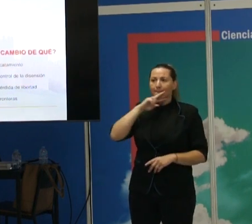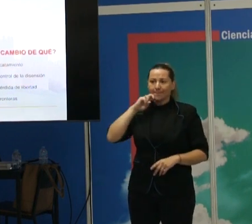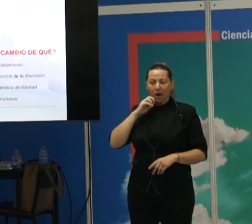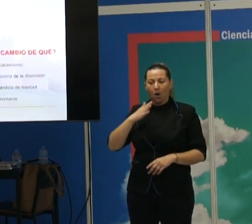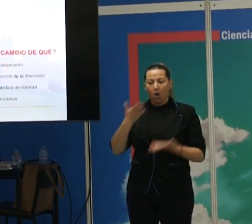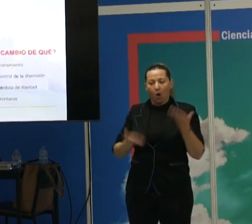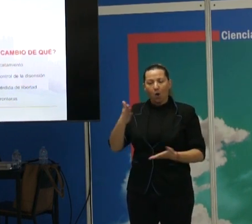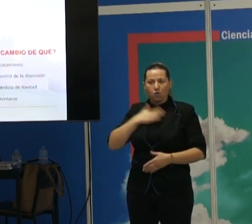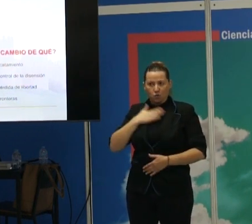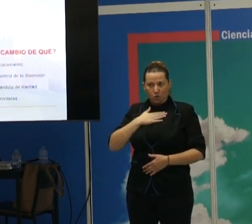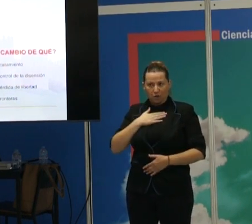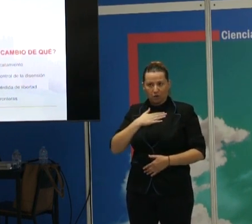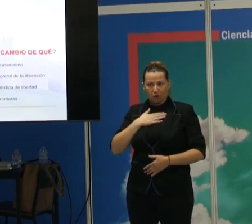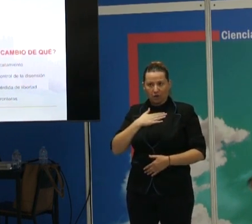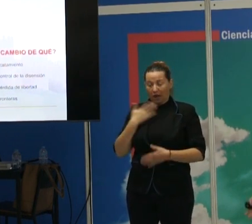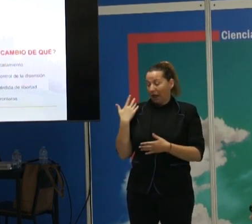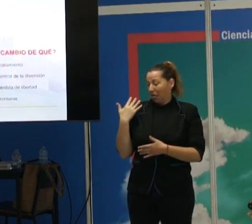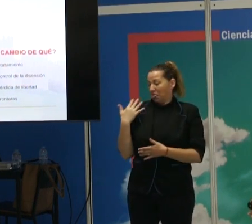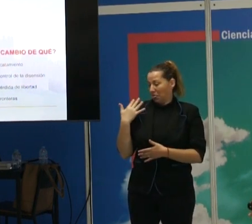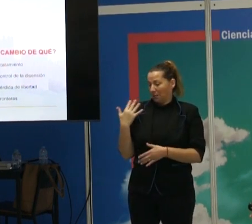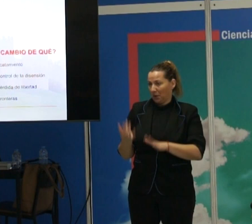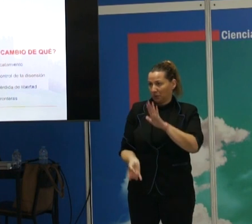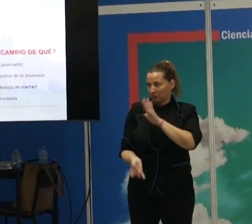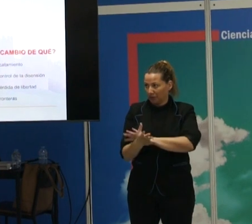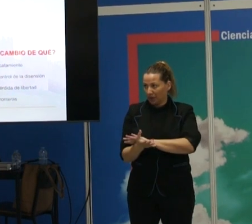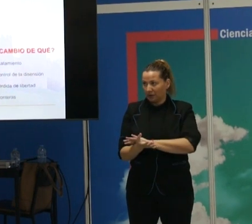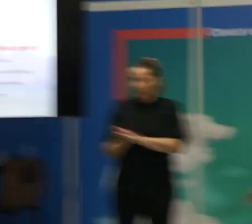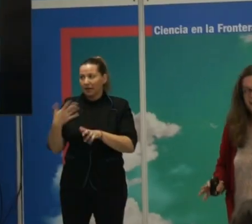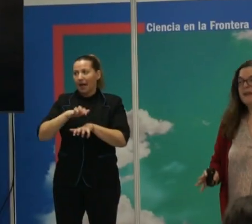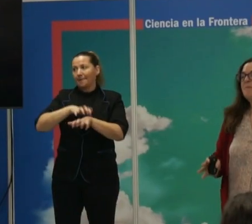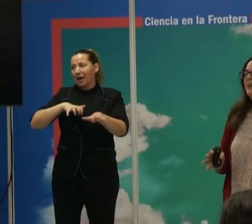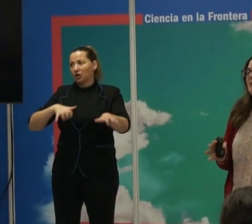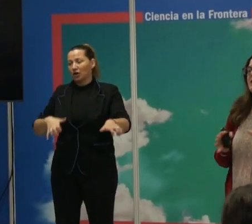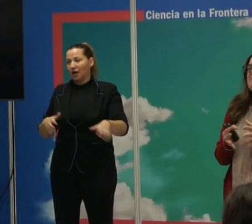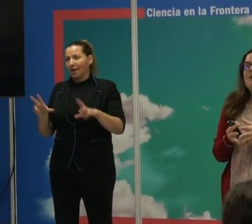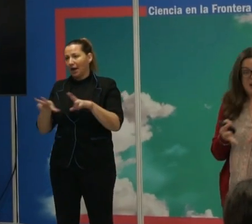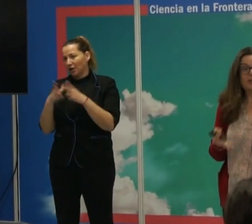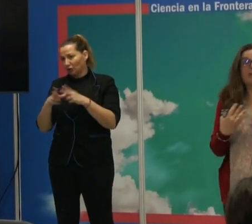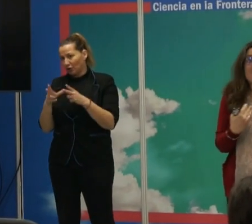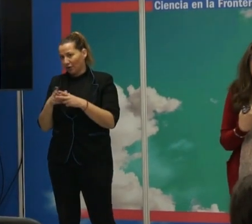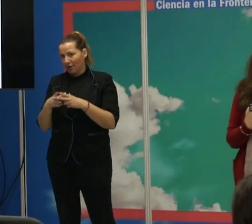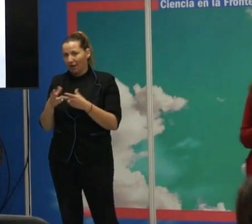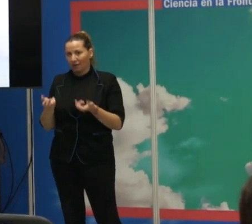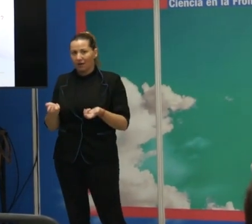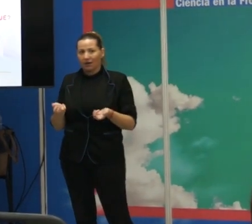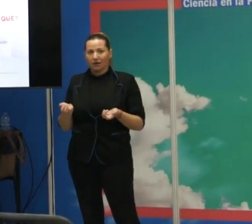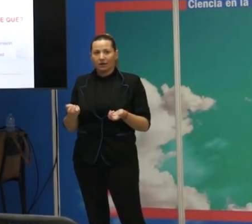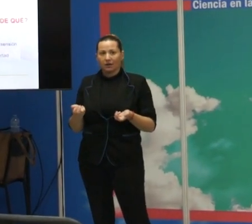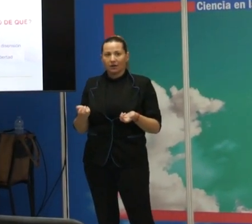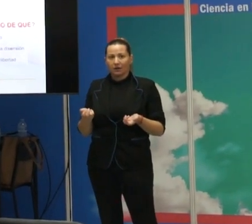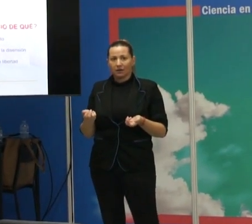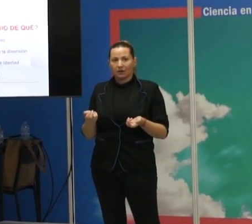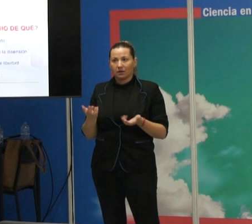ha surgido hace muy poco tiempo en la historia y que la mayor parte de las sociedades no lo han tenido, con lo cual tampoco lo perdían. Pero el caso es que para nosotros sí que